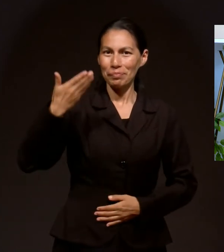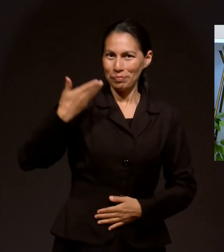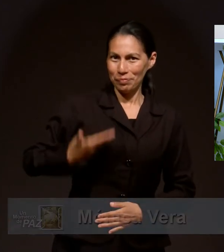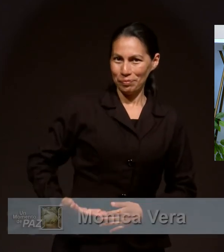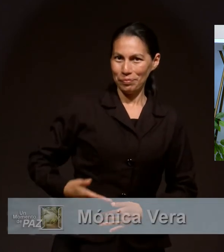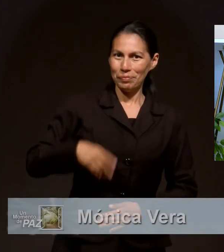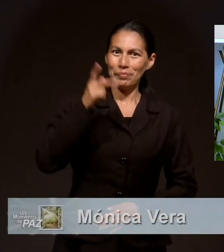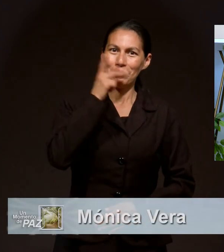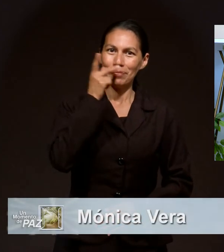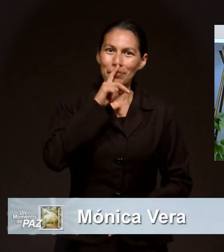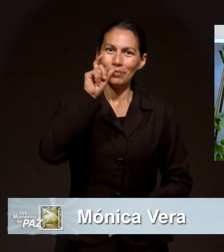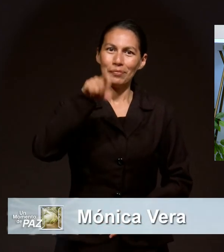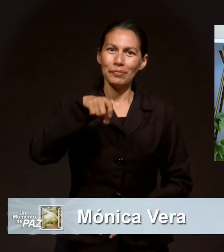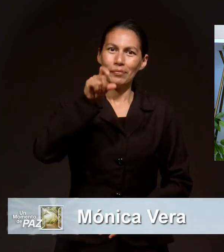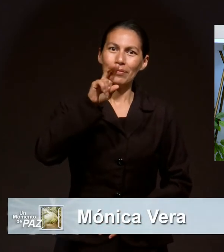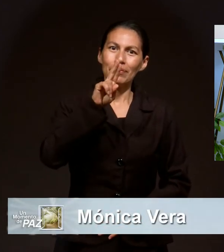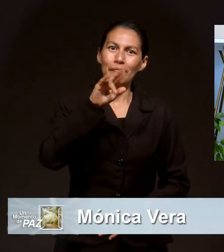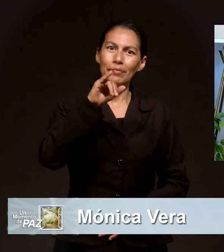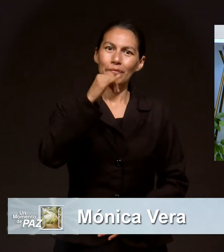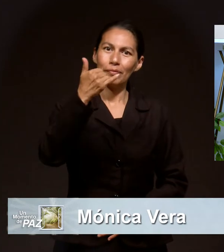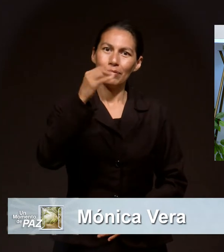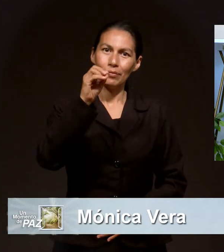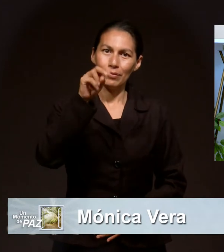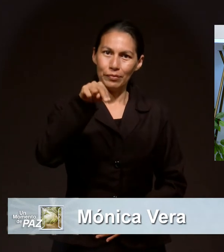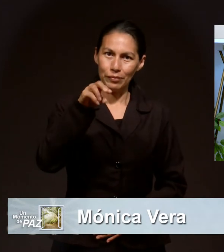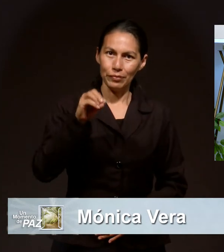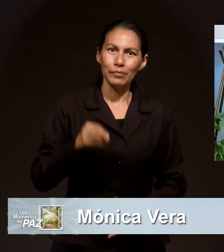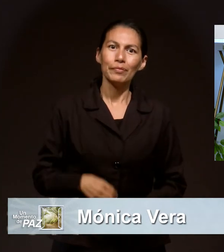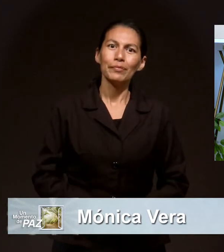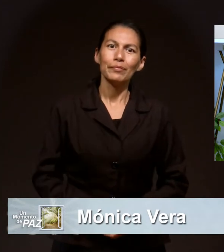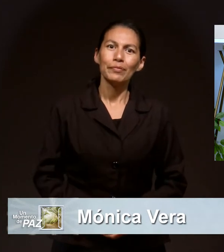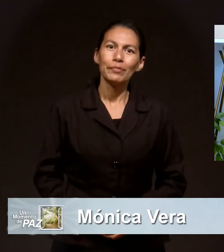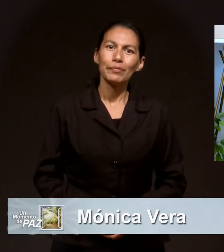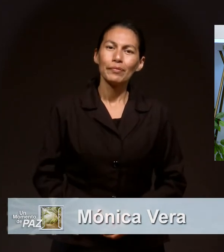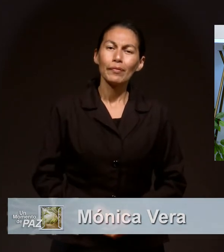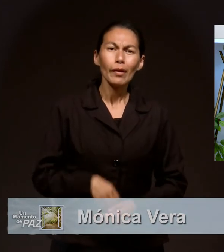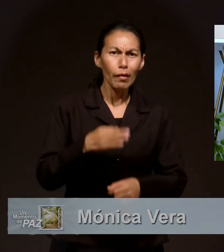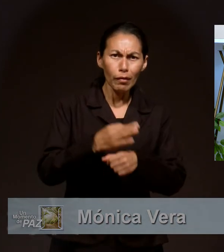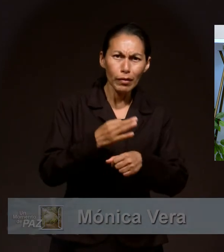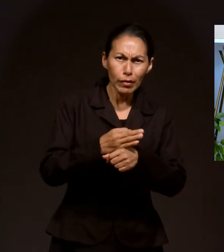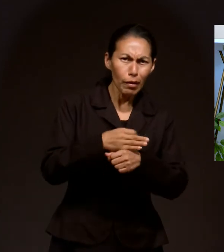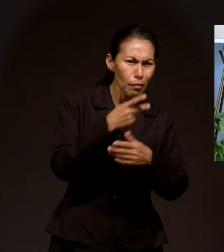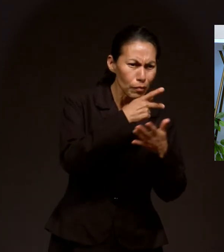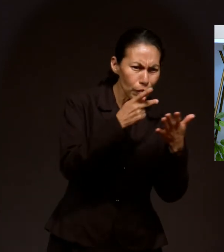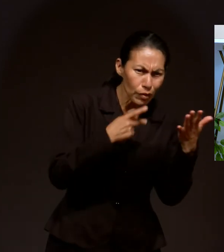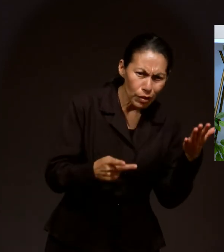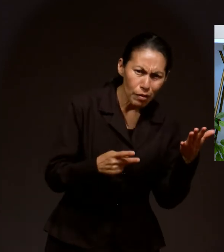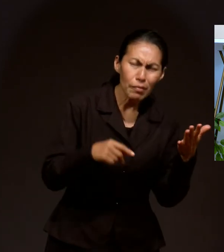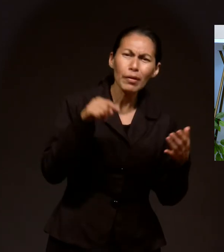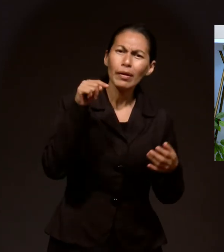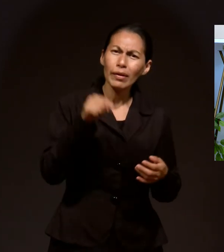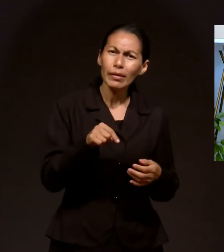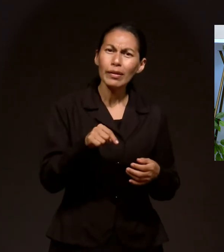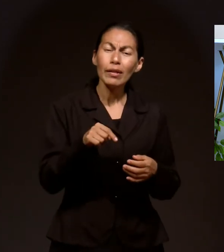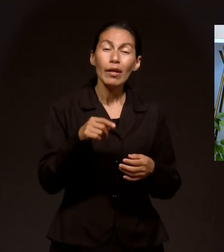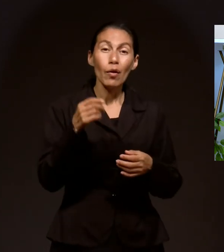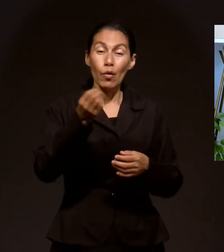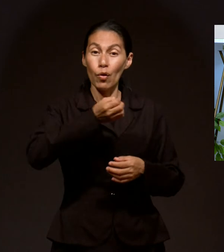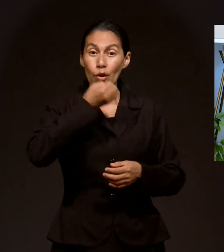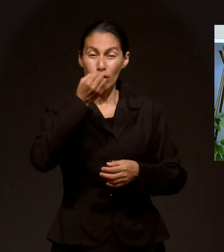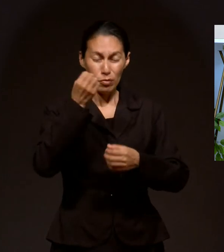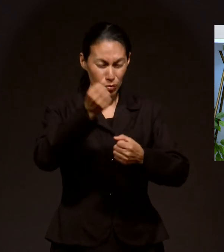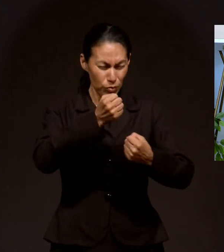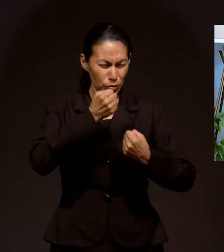ustedes del Pastor Quillono. Y claro, en este programa hablamos del poder de la